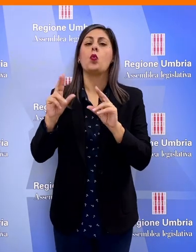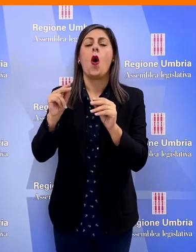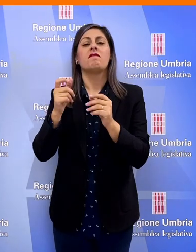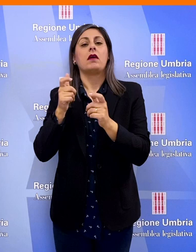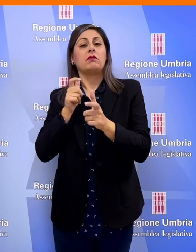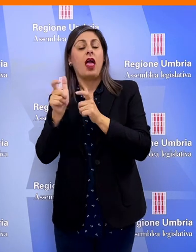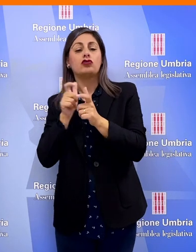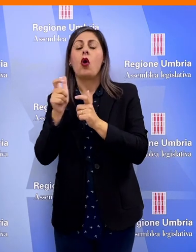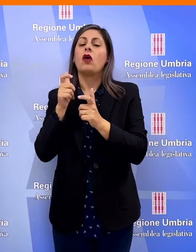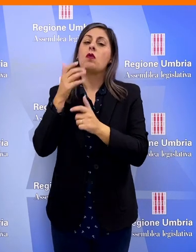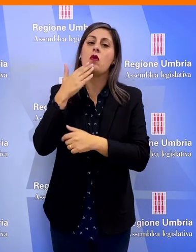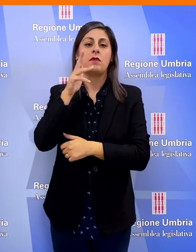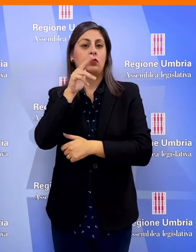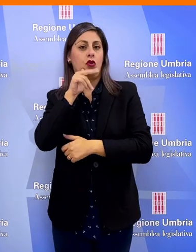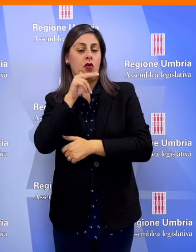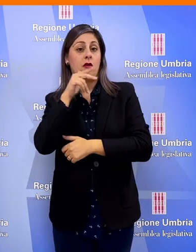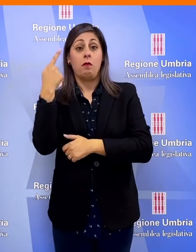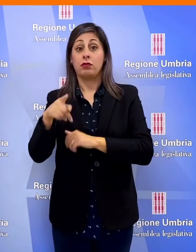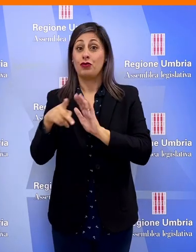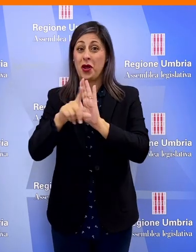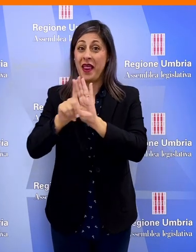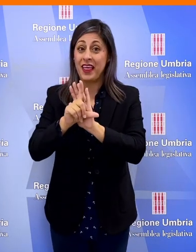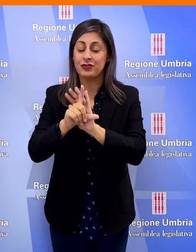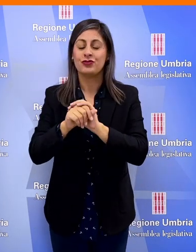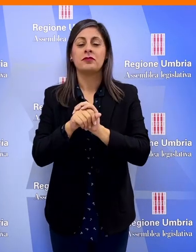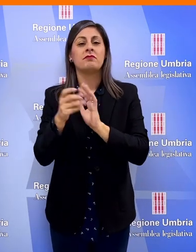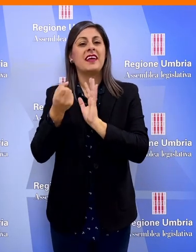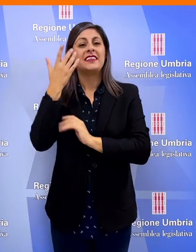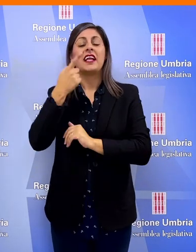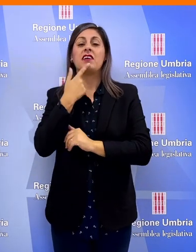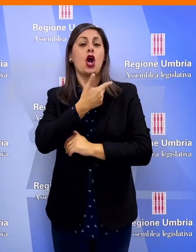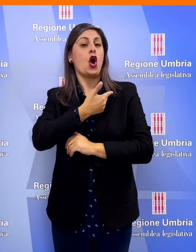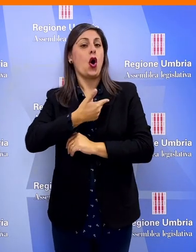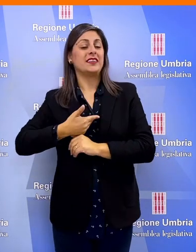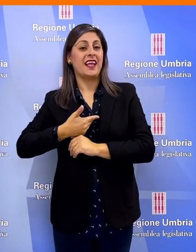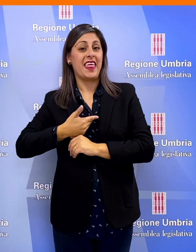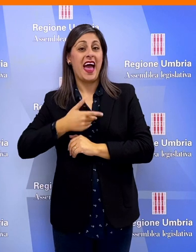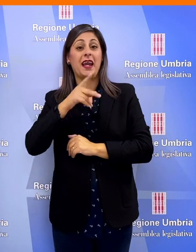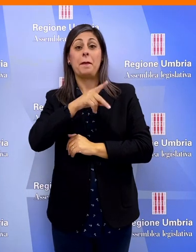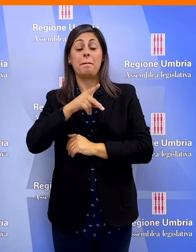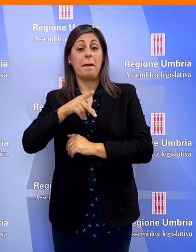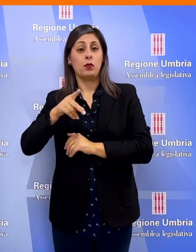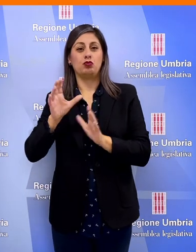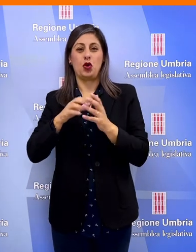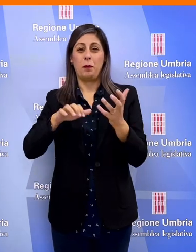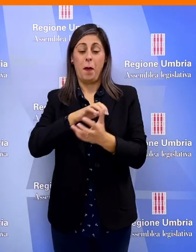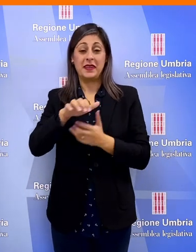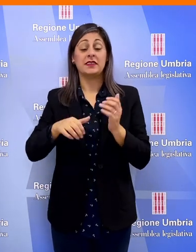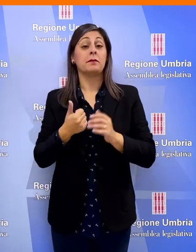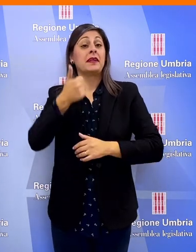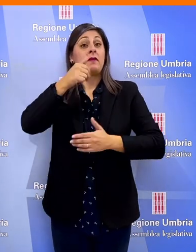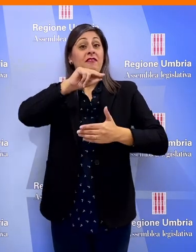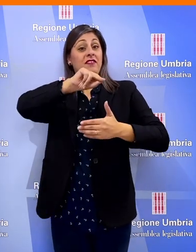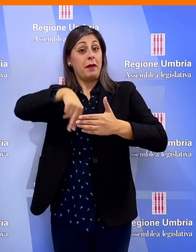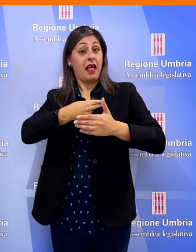una nuova civiltà delle relazioni tra donne e uomini questa è la norma di legge un'iniziativa dei consiglieri Francesca Peppucci, gruppo